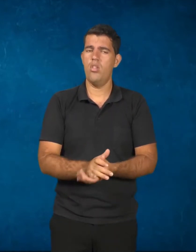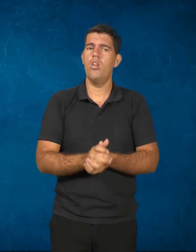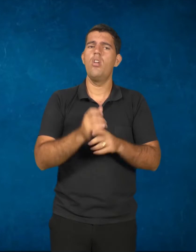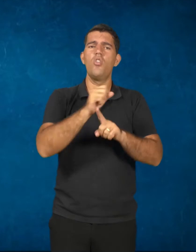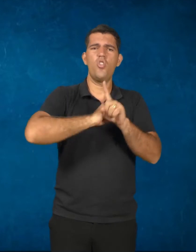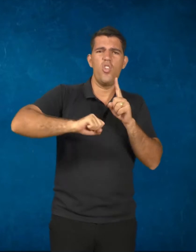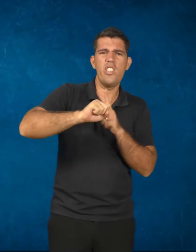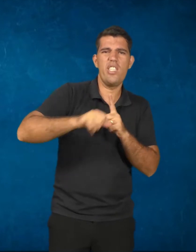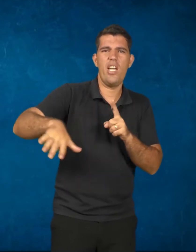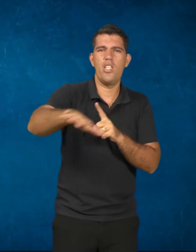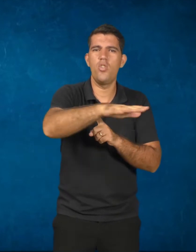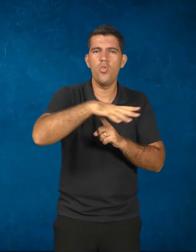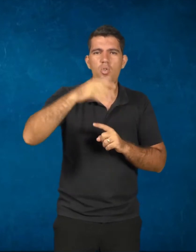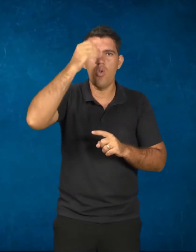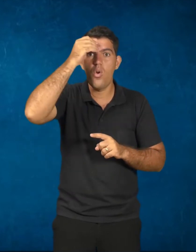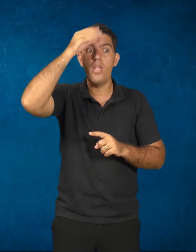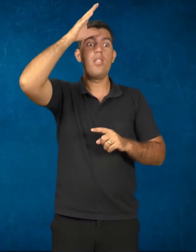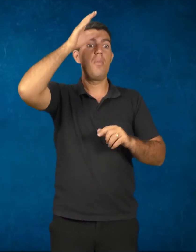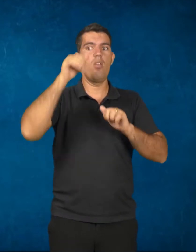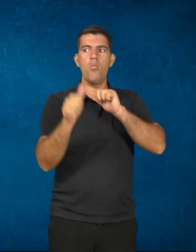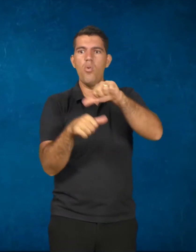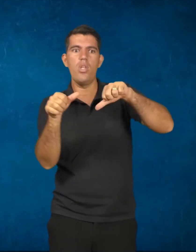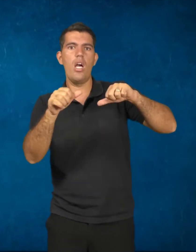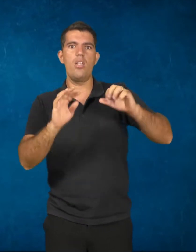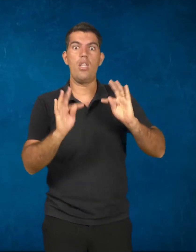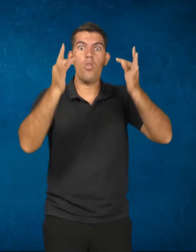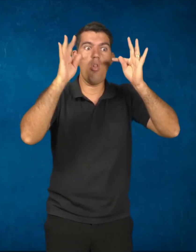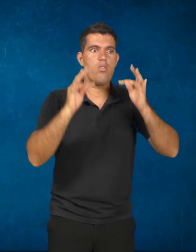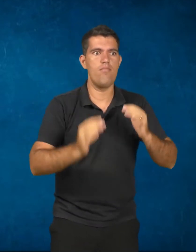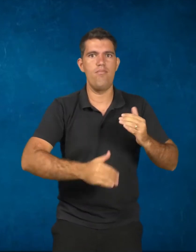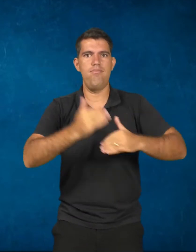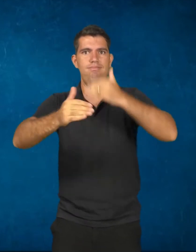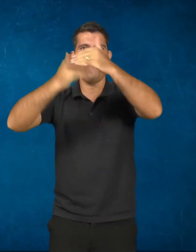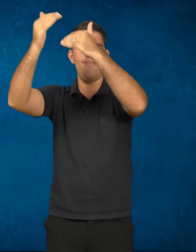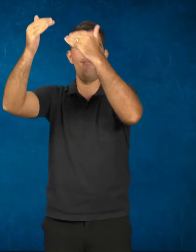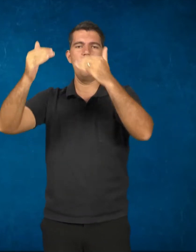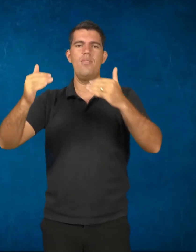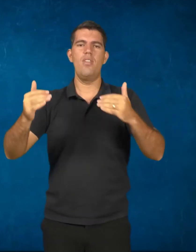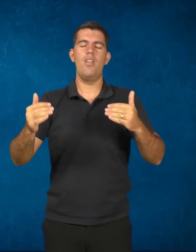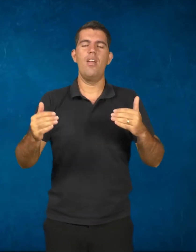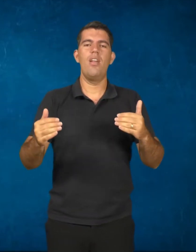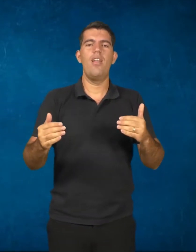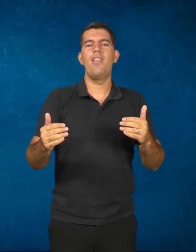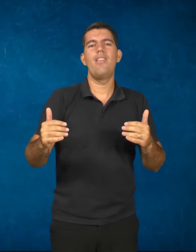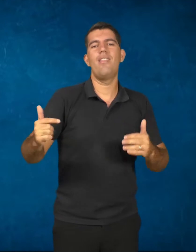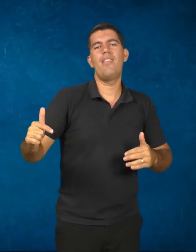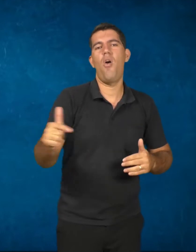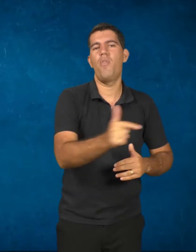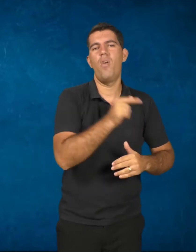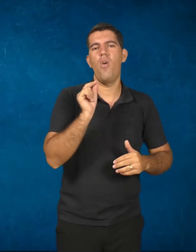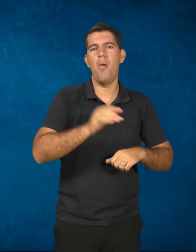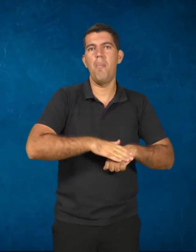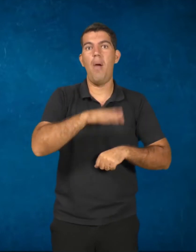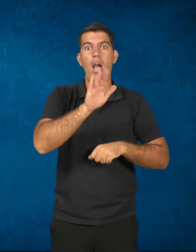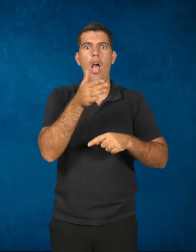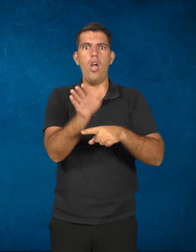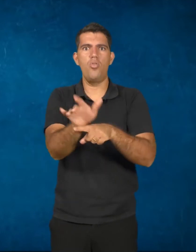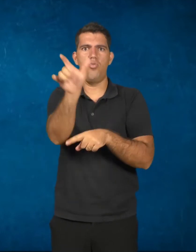sociedade de conhecimento, com as mudanças, os avanços tecnológicos, também não trouxe umas condições mais propícias ao trabalhador.